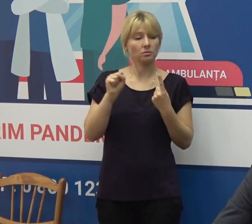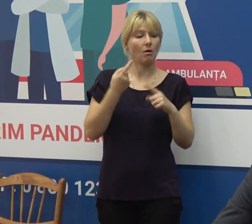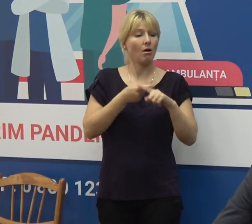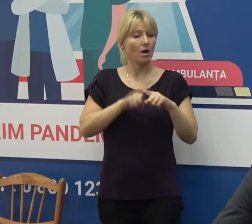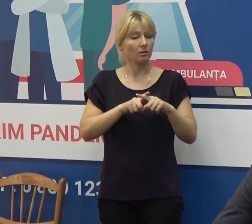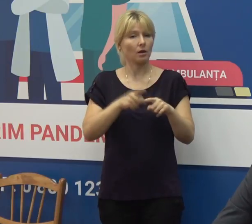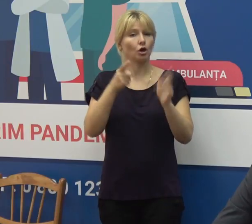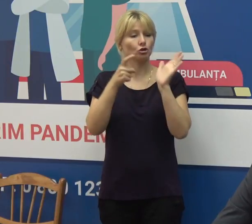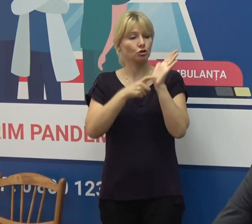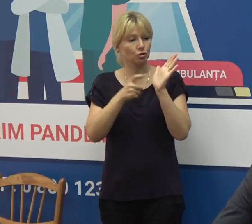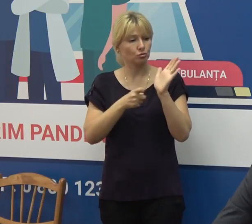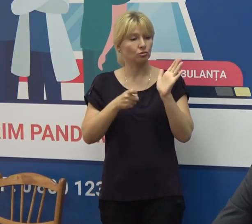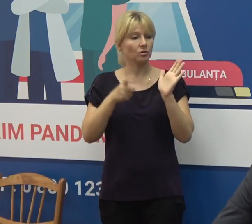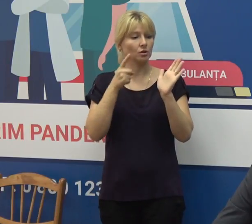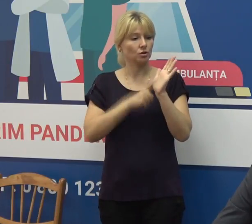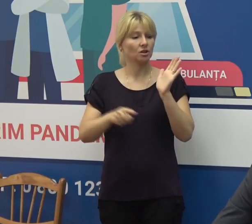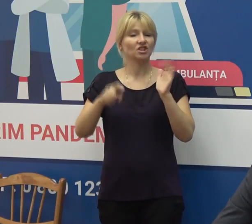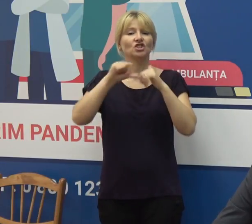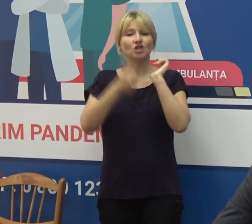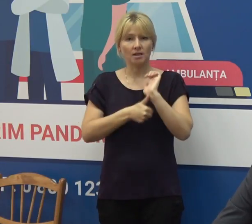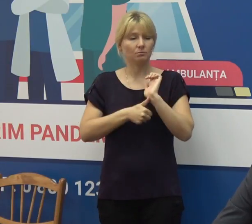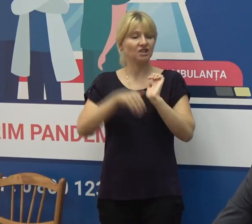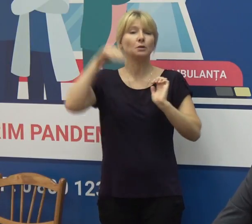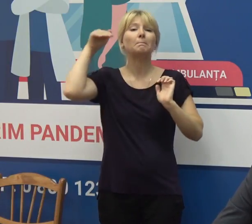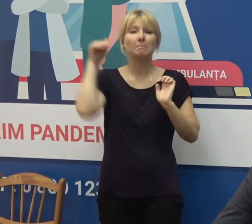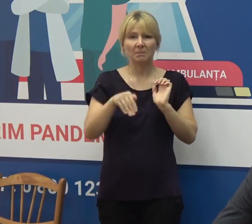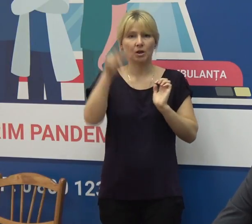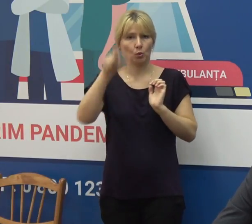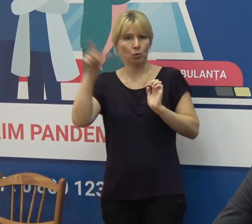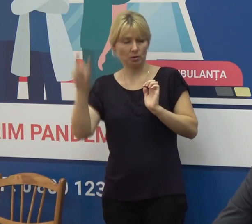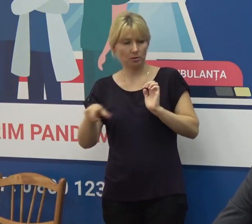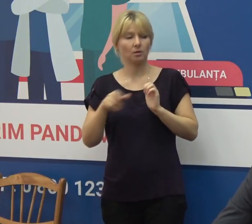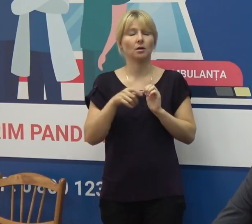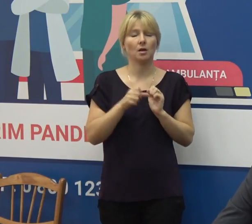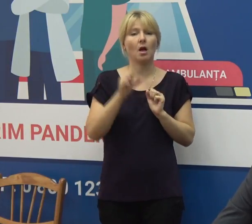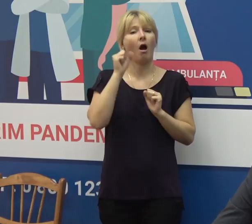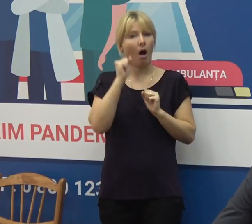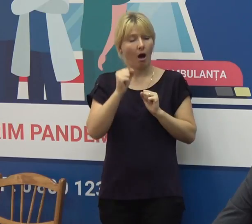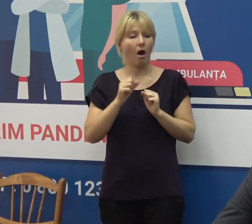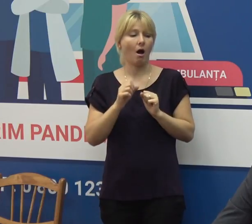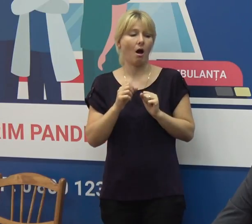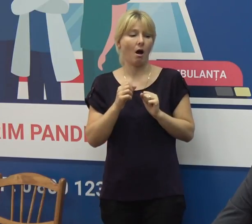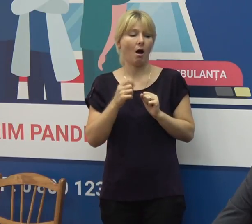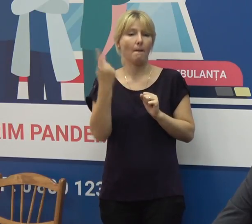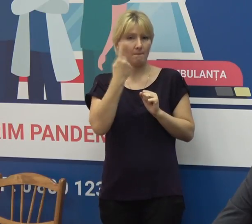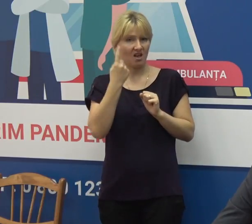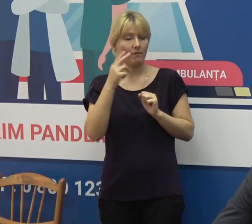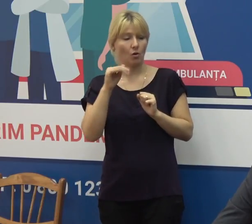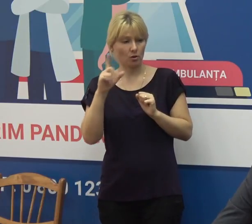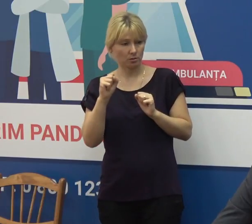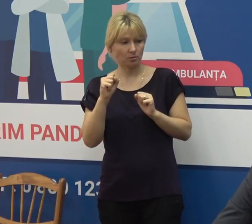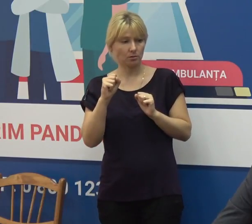616.100 persoane, acoperirea națională cu cel puțin o doză de vaccin